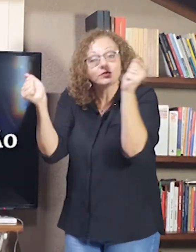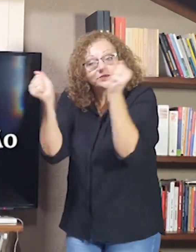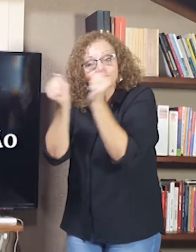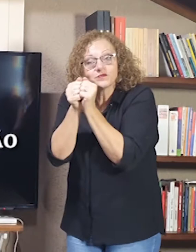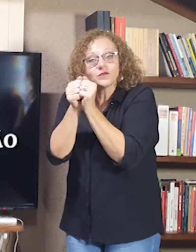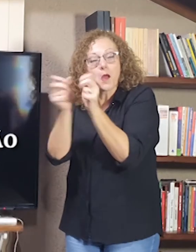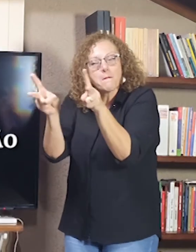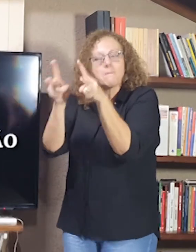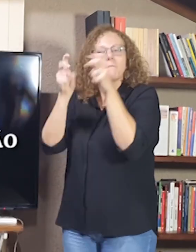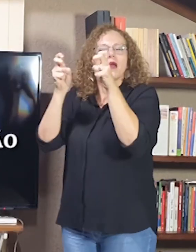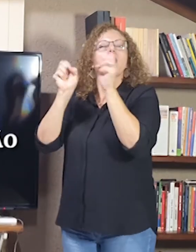Própria da língua oral.